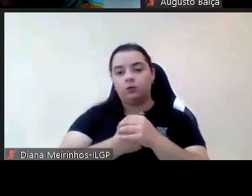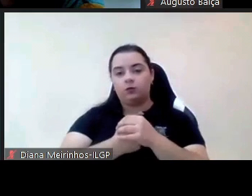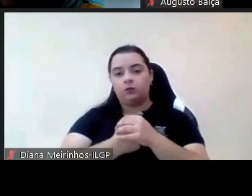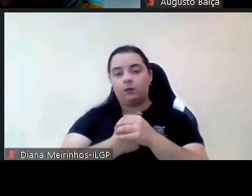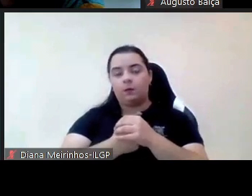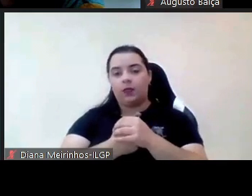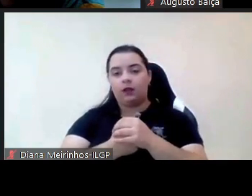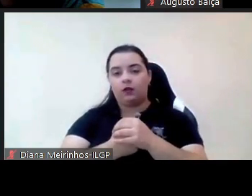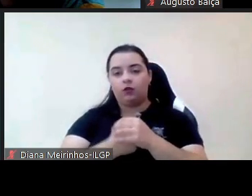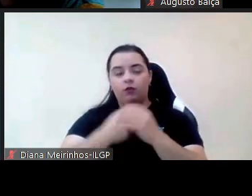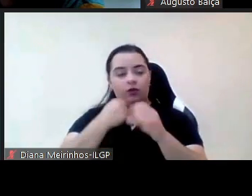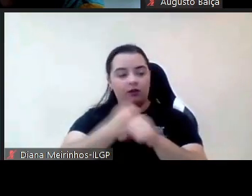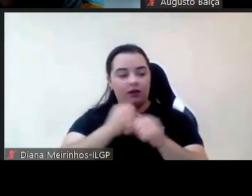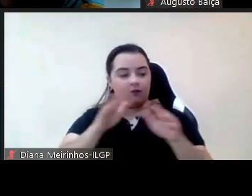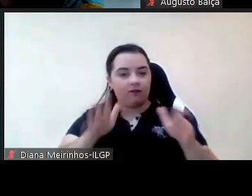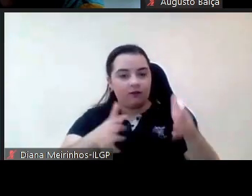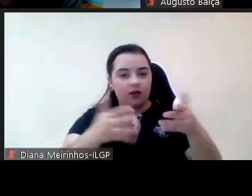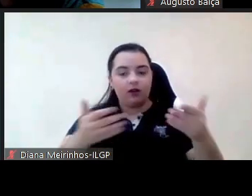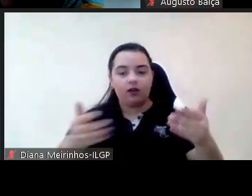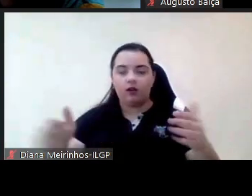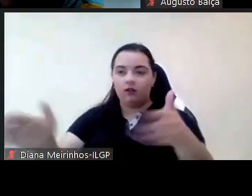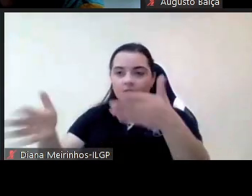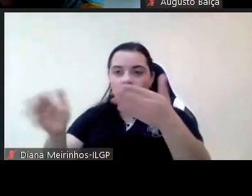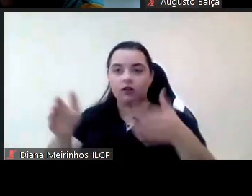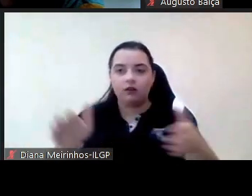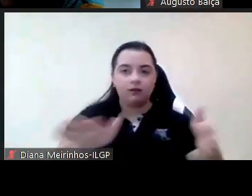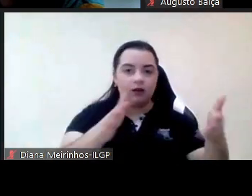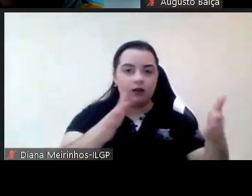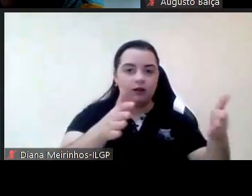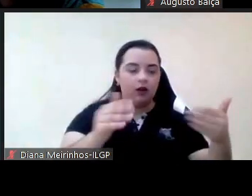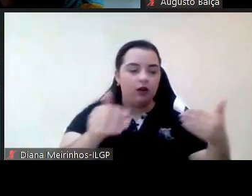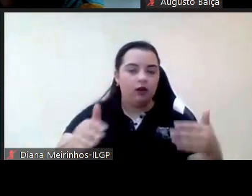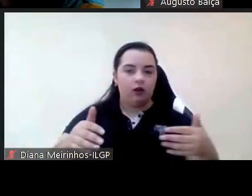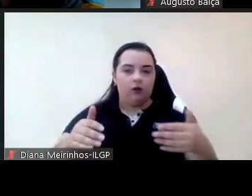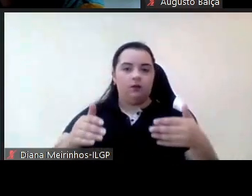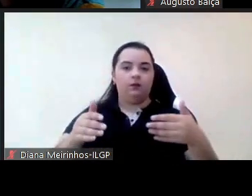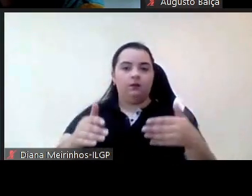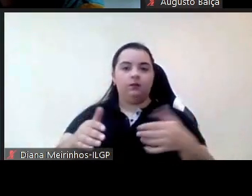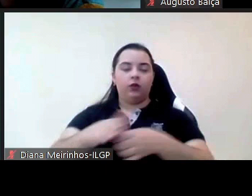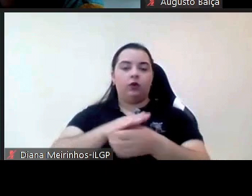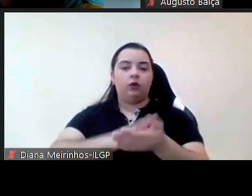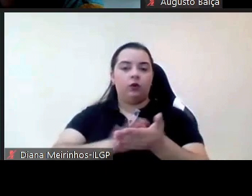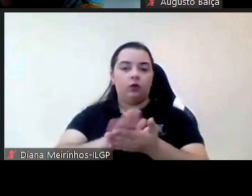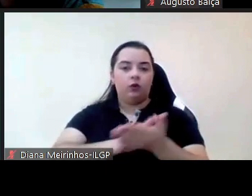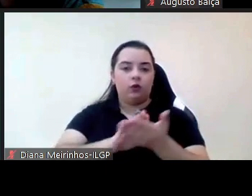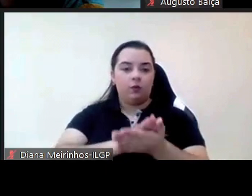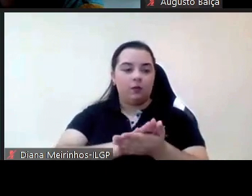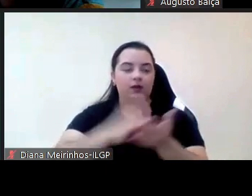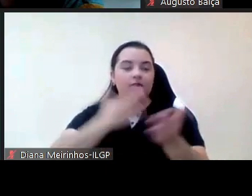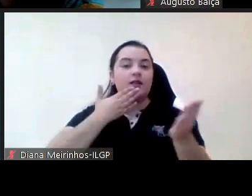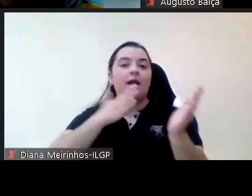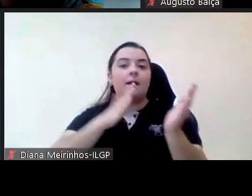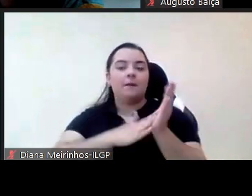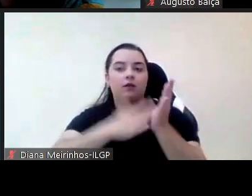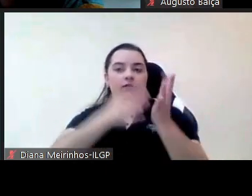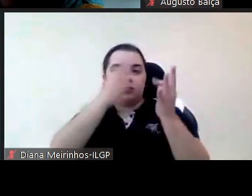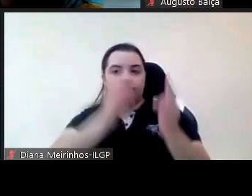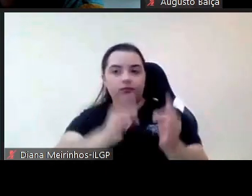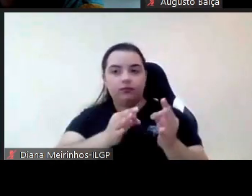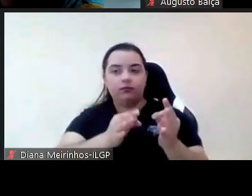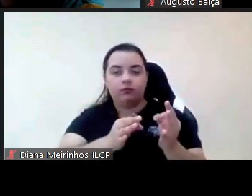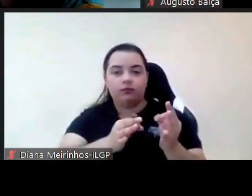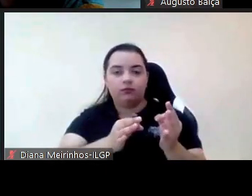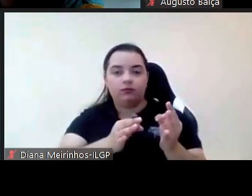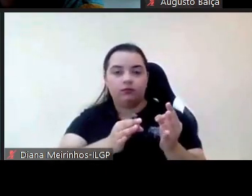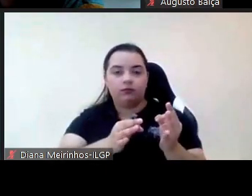motivarmos a nossa atuação com base em indicadores com base em evidência cada vez se fala mais de facto nesta